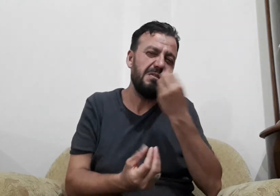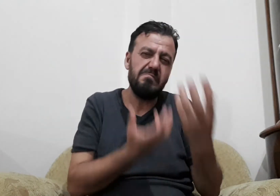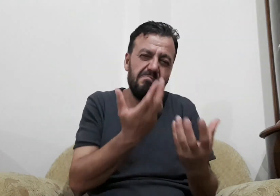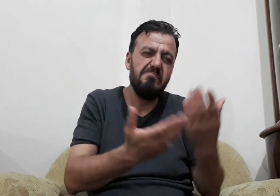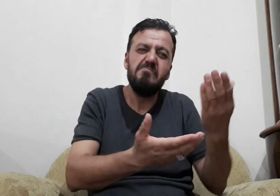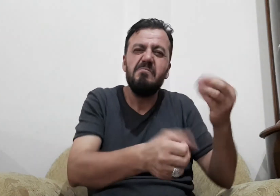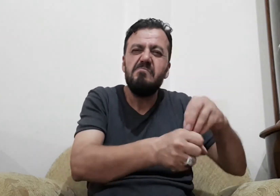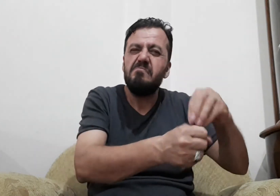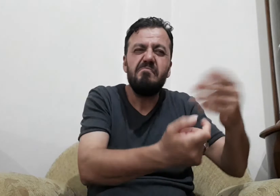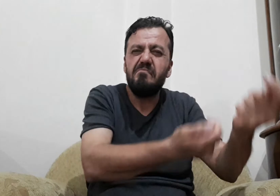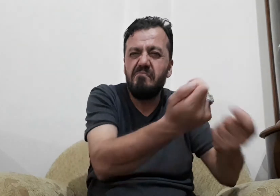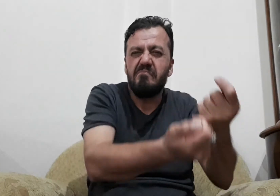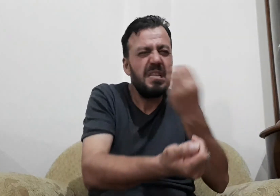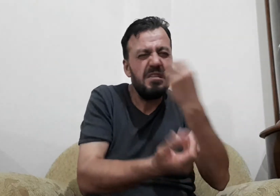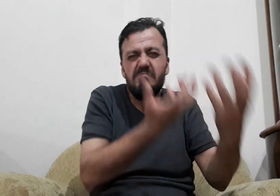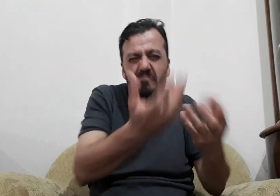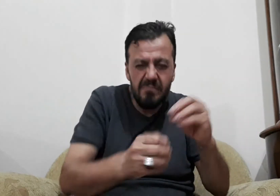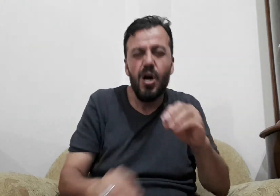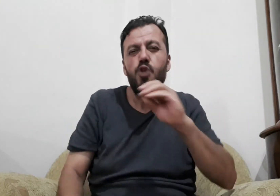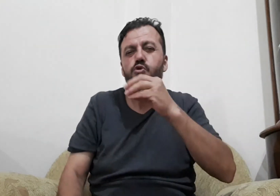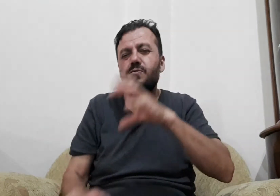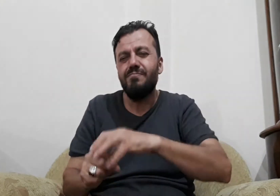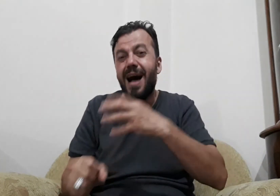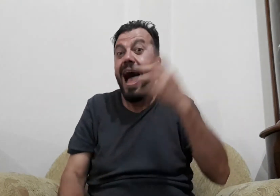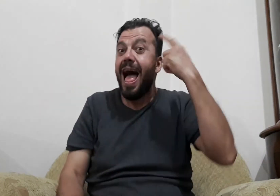annesi işte yemek hazırlıyormuş öyle işleri varmış